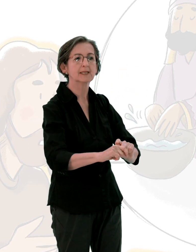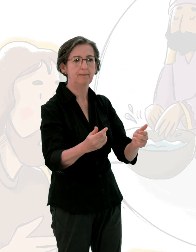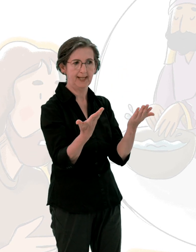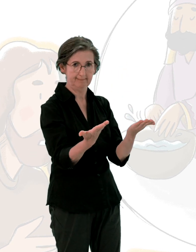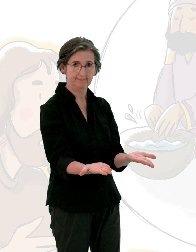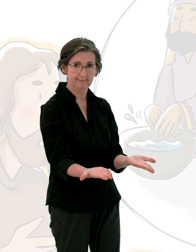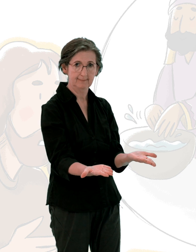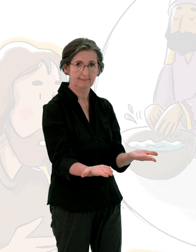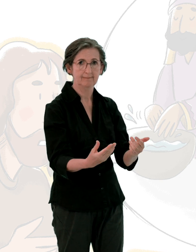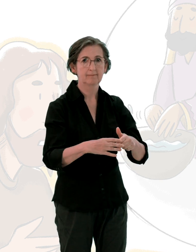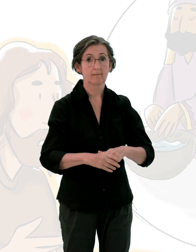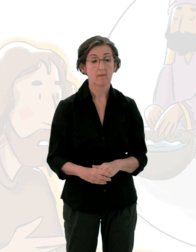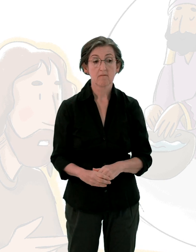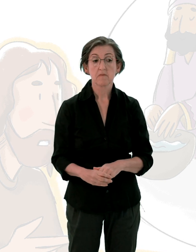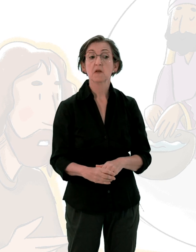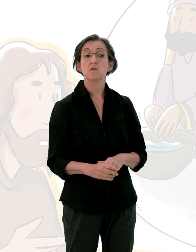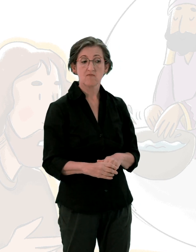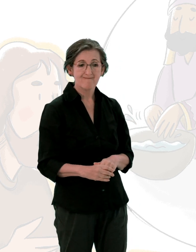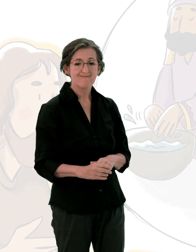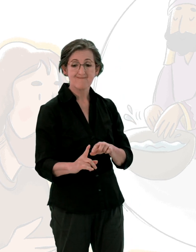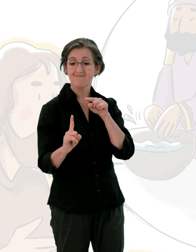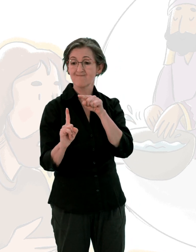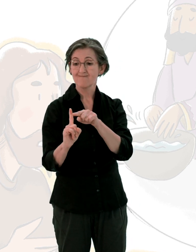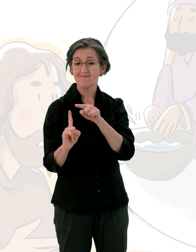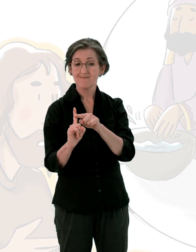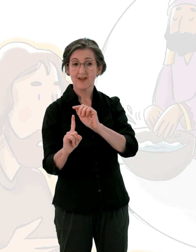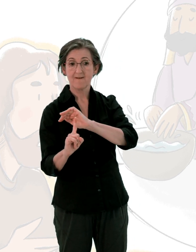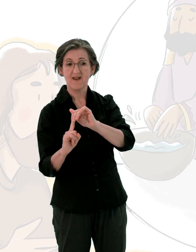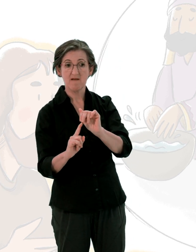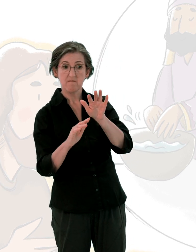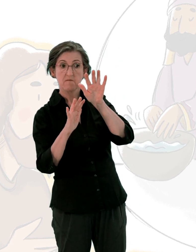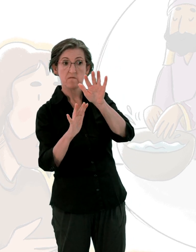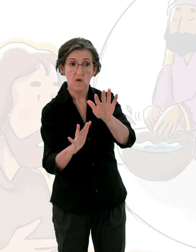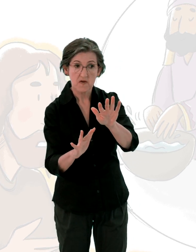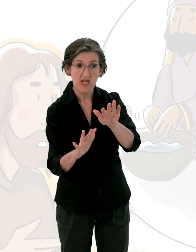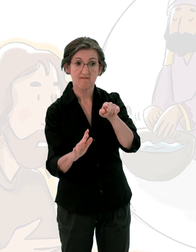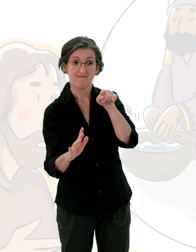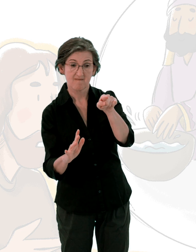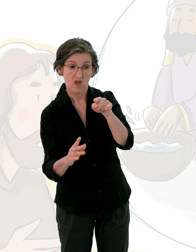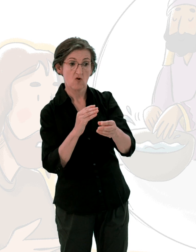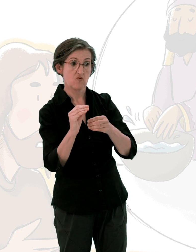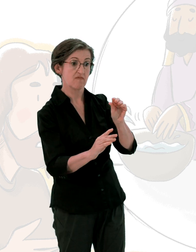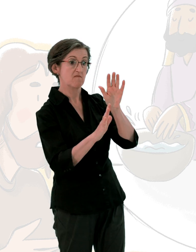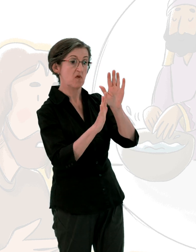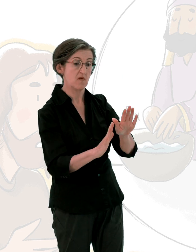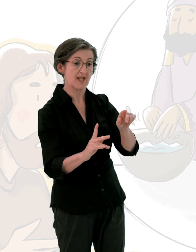Il a dit aussi Celui qui maudit son père ou sa mère, il faut le faire mourir.